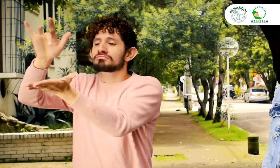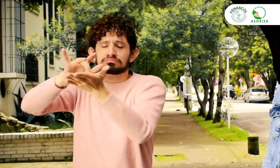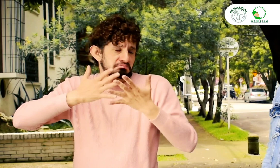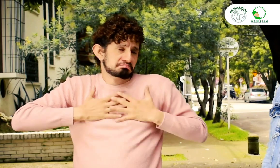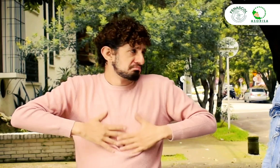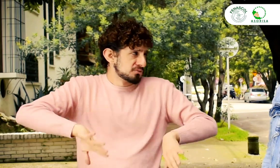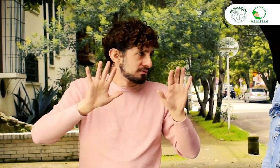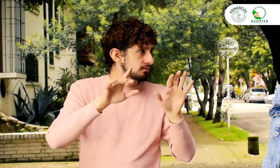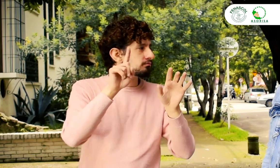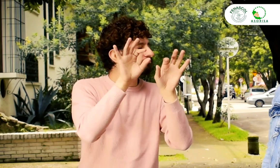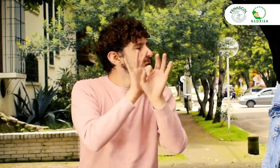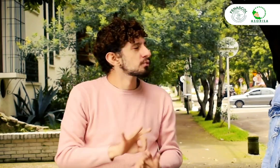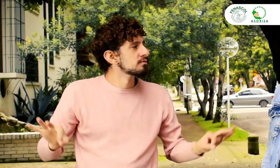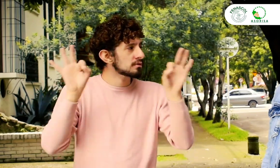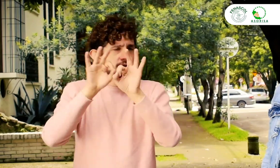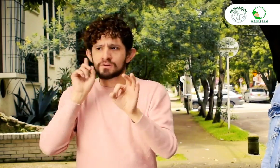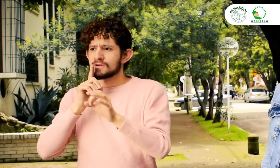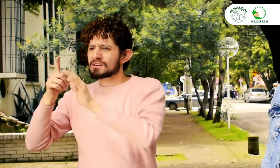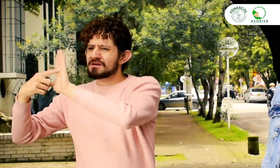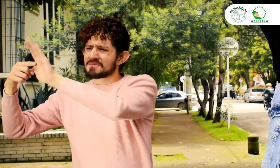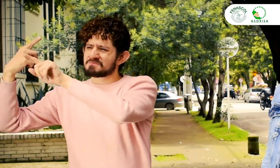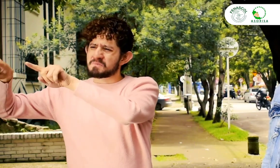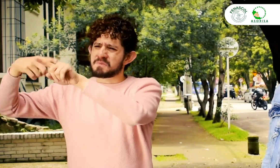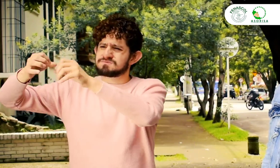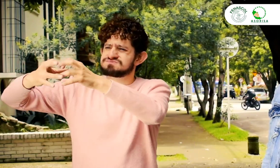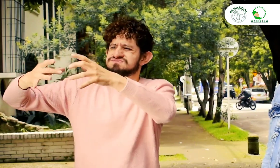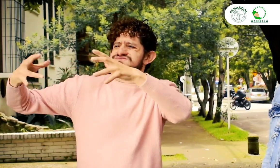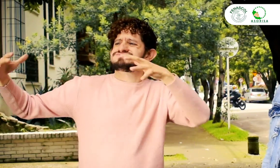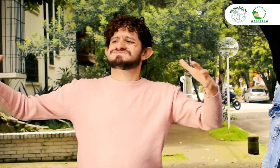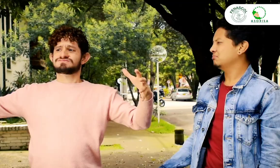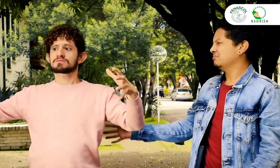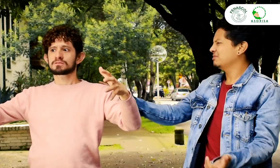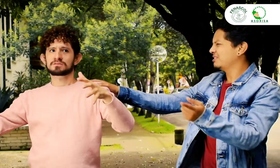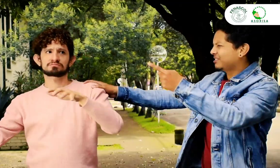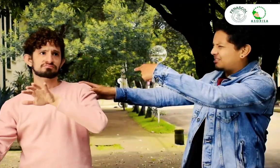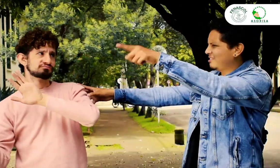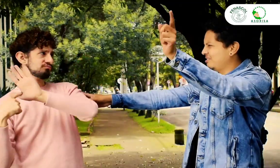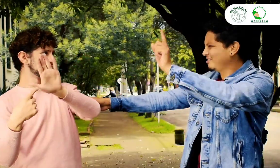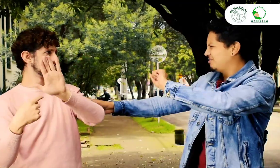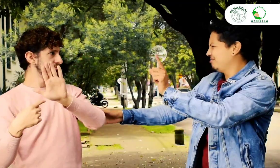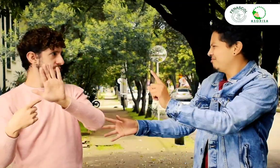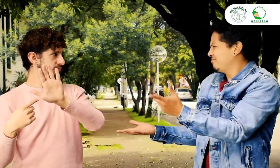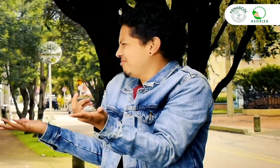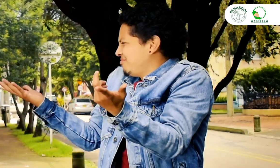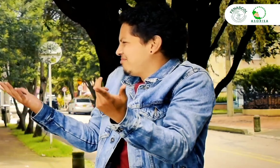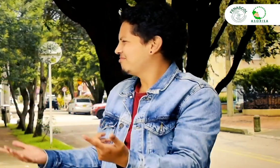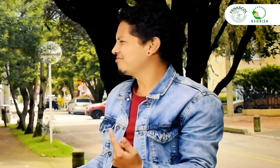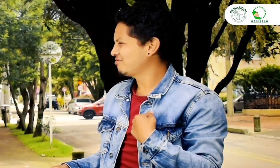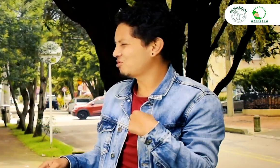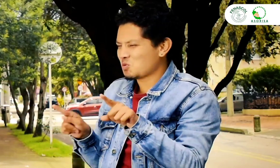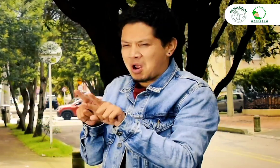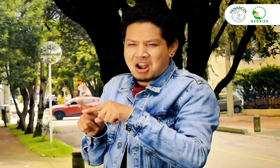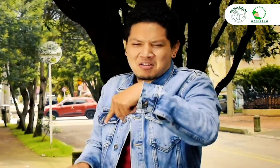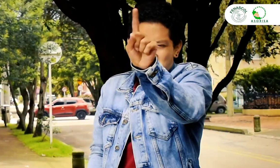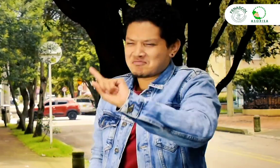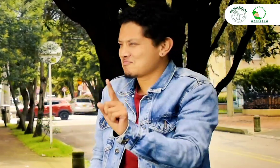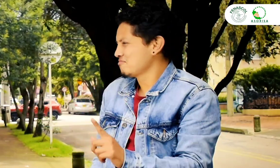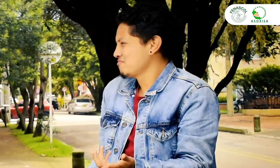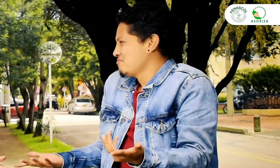ir es muy bueno, entre más sordos vayan, sirve para visibilizar No, no, no, no, no vaya, haga lo mismo que